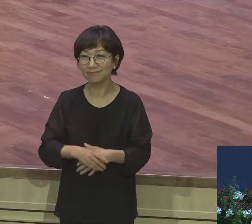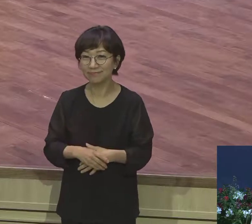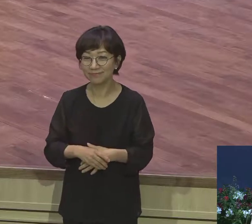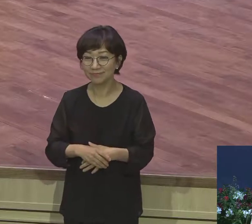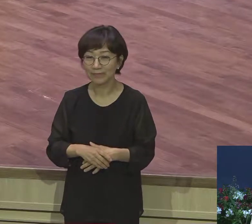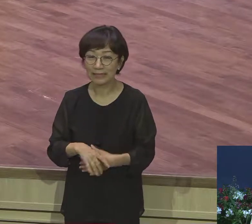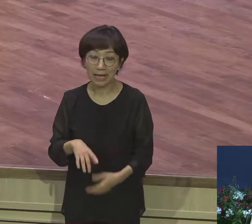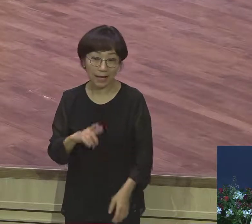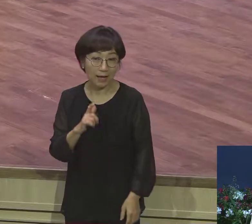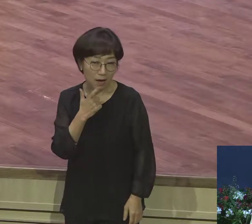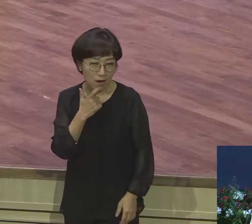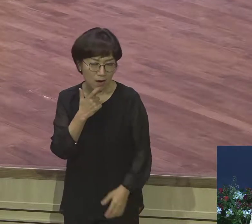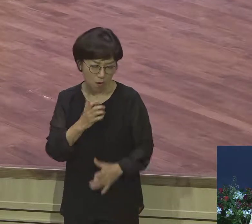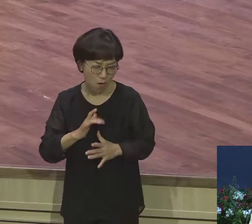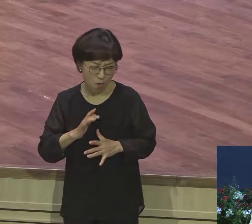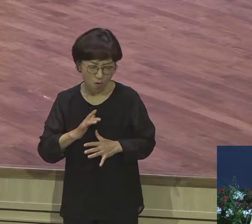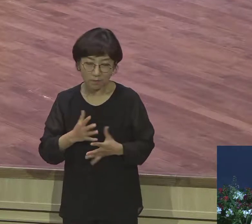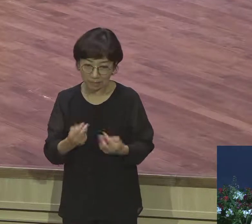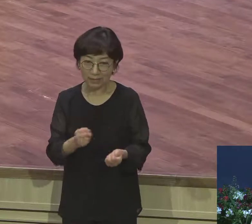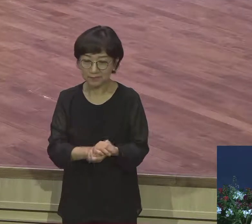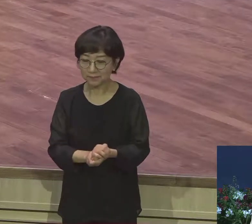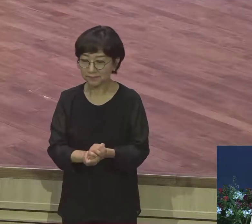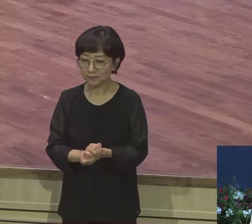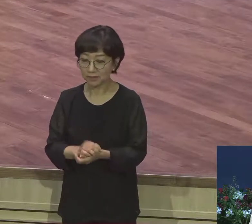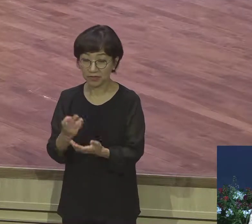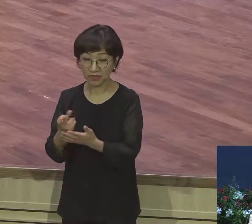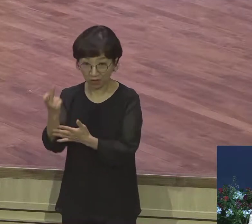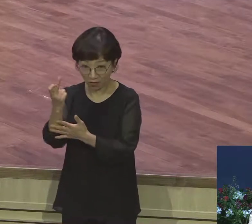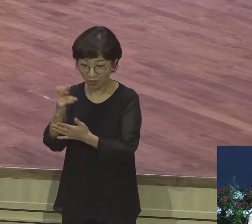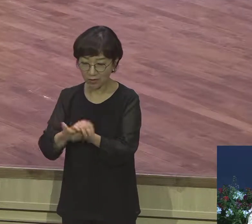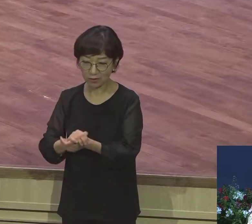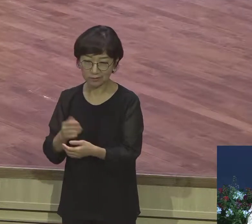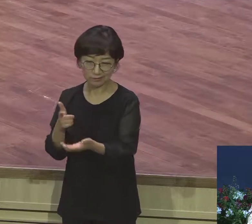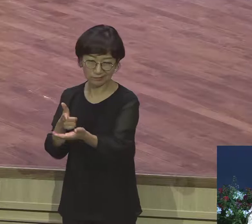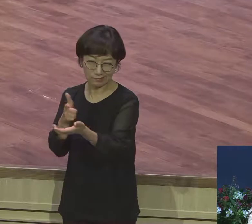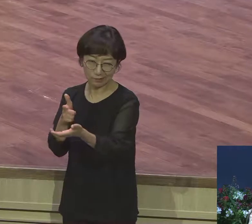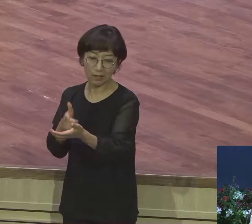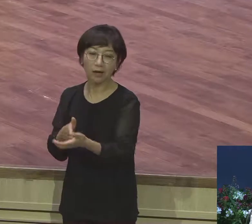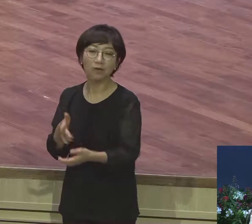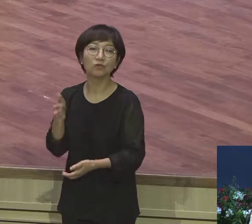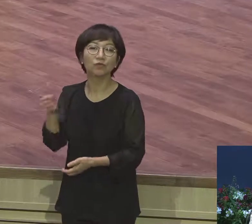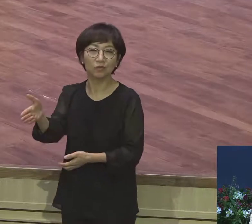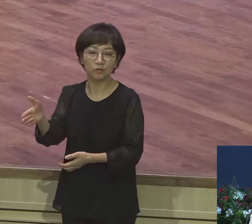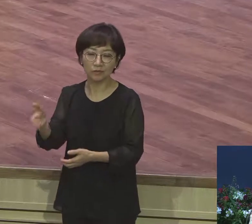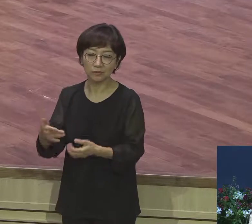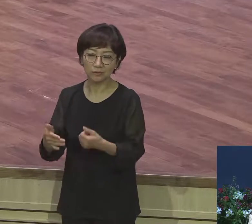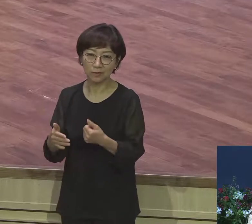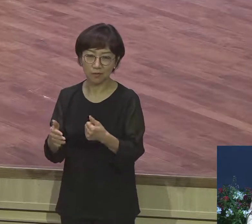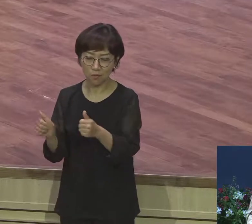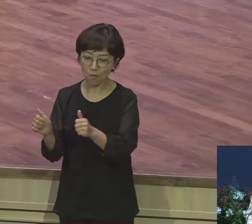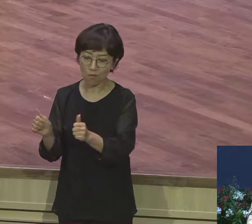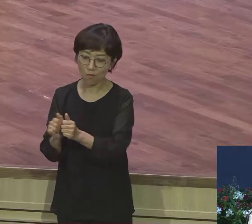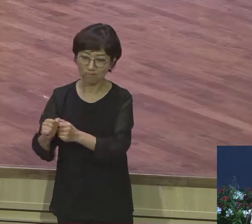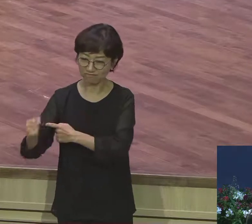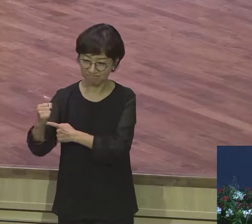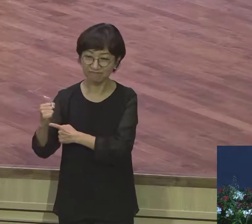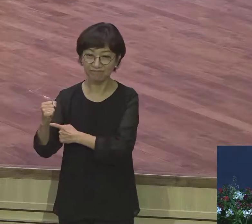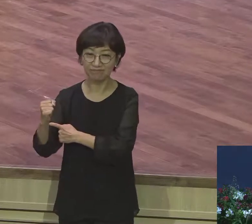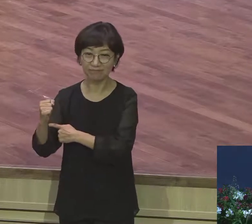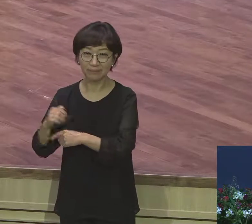애쓰는 사냥꾼이 아주 강력한 이 친구란 말이에요 그러니까 이 약함을